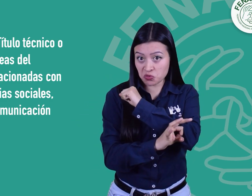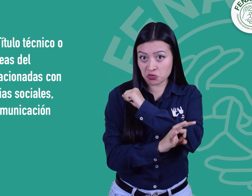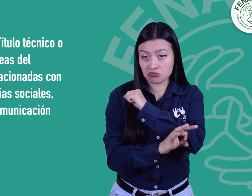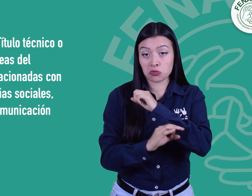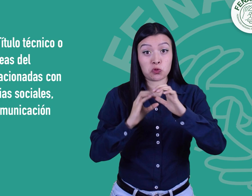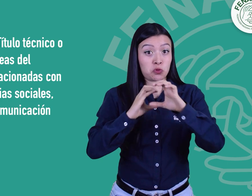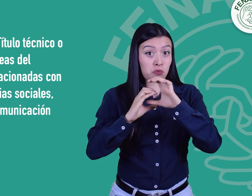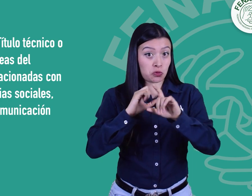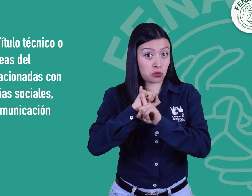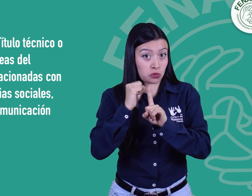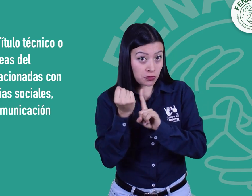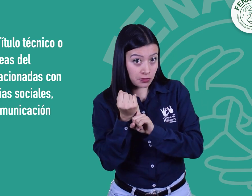afines.